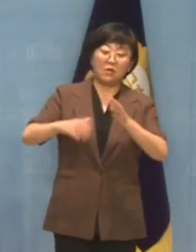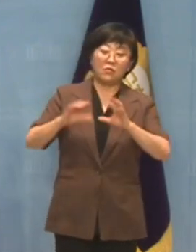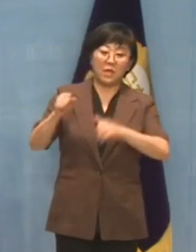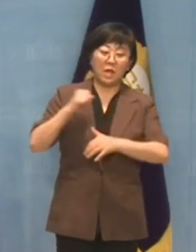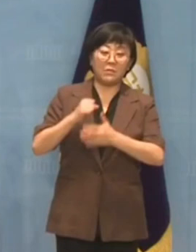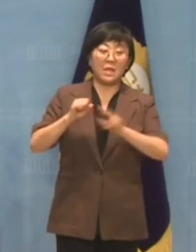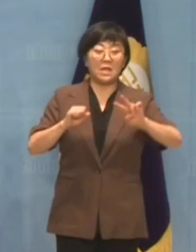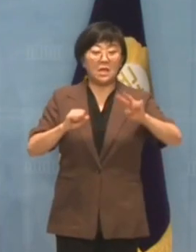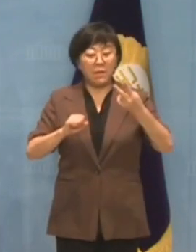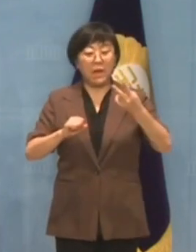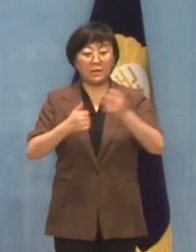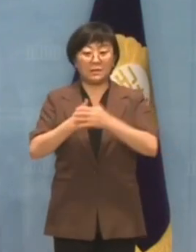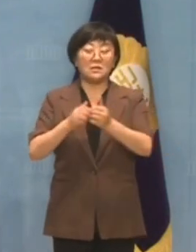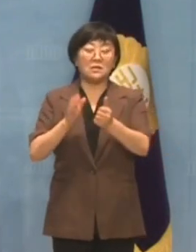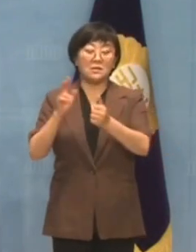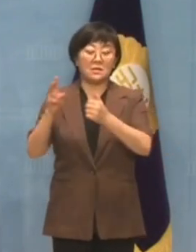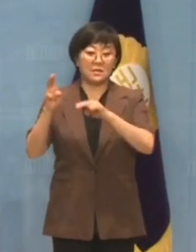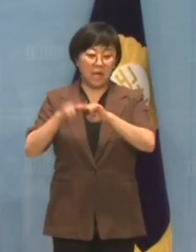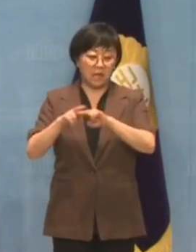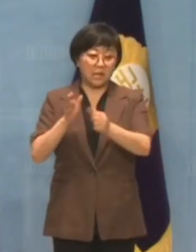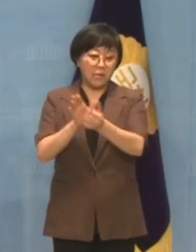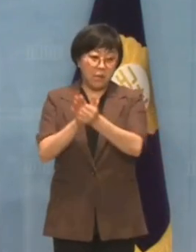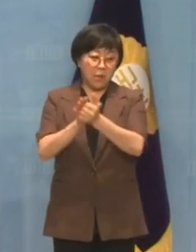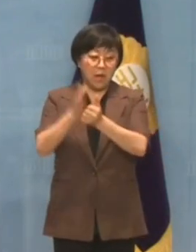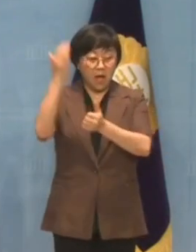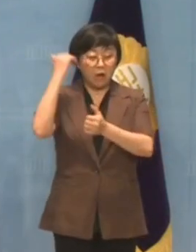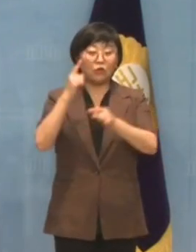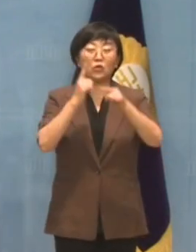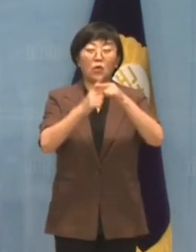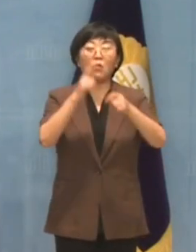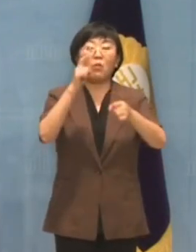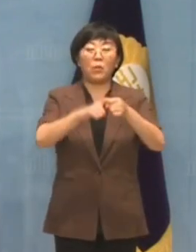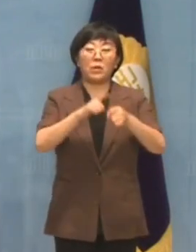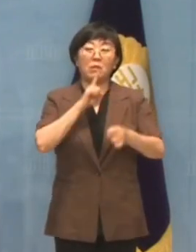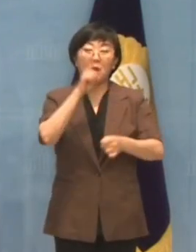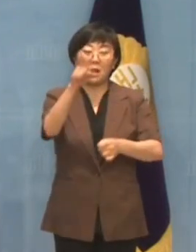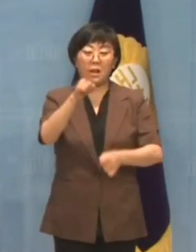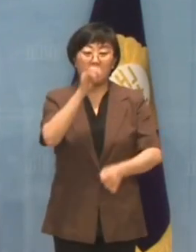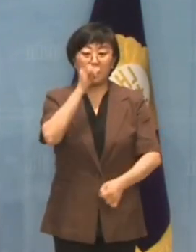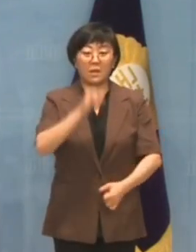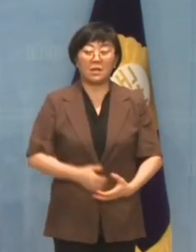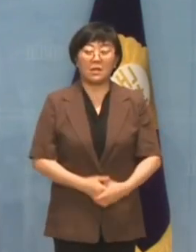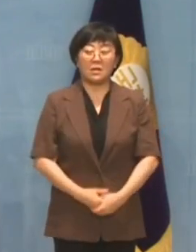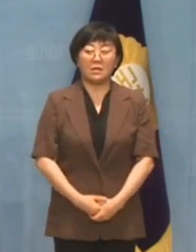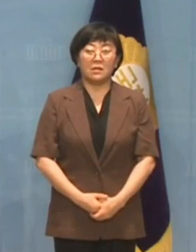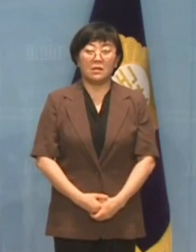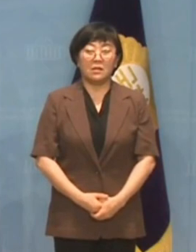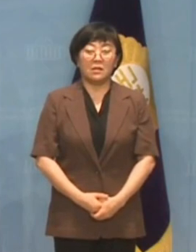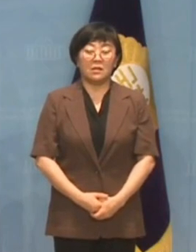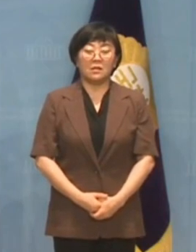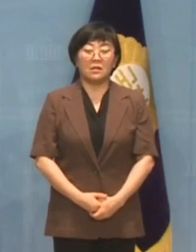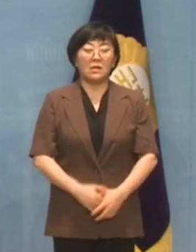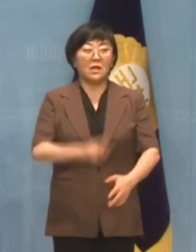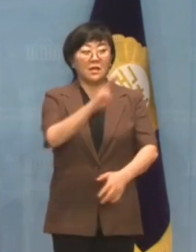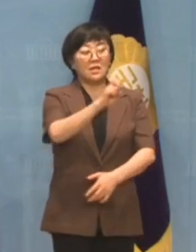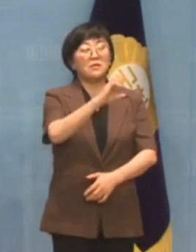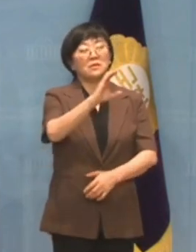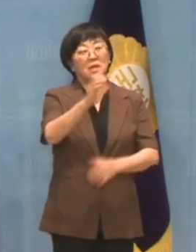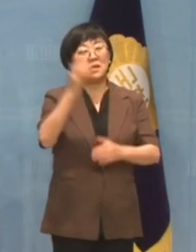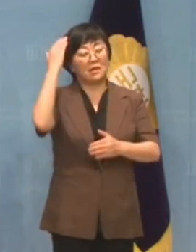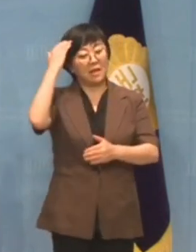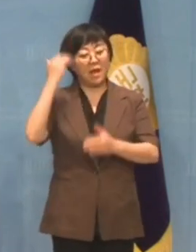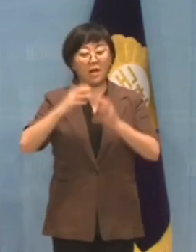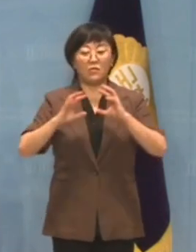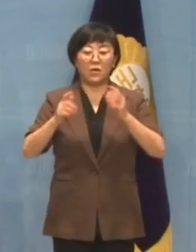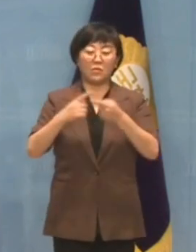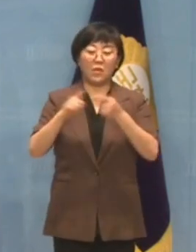200석 서포트하는 것이 한국교회의 목표라고 주장하고 나섰습니다. 21세기 대한민국의